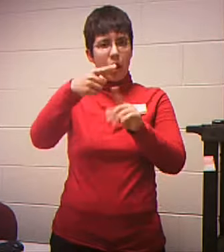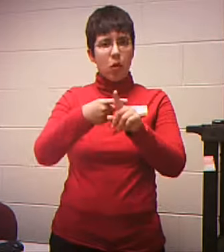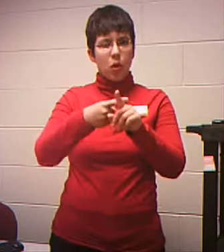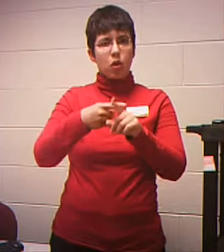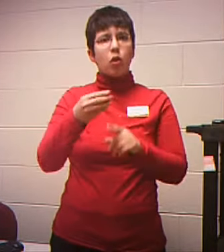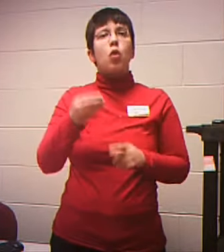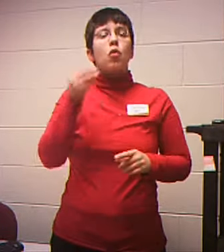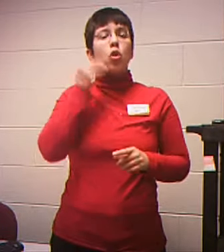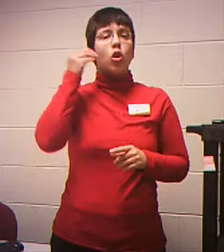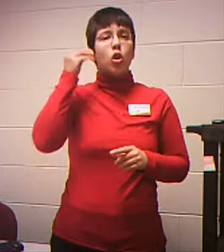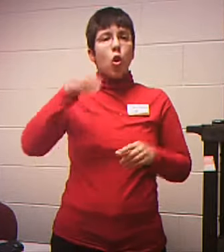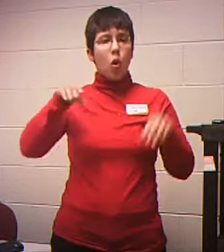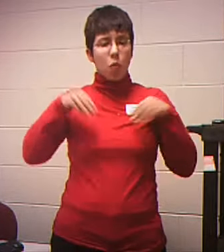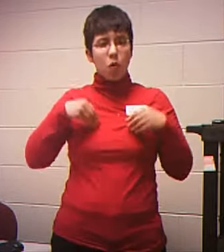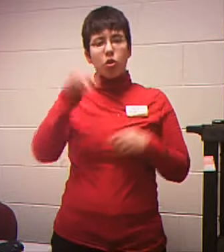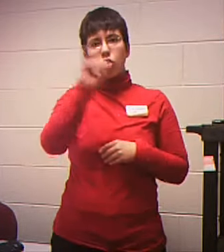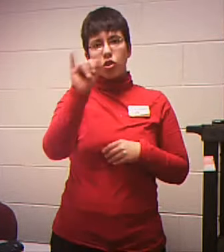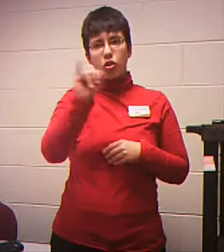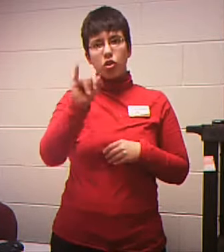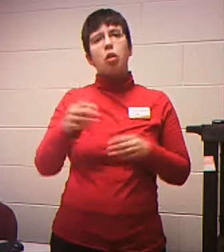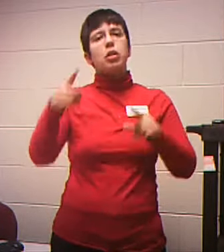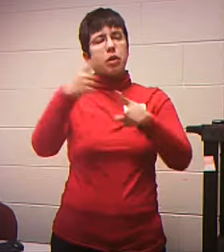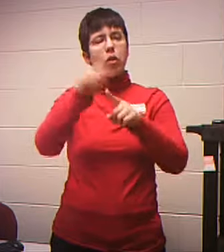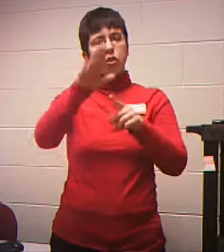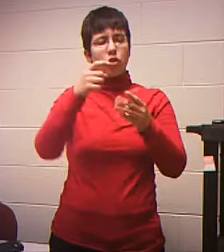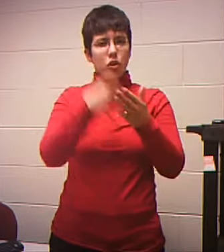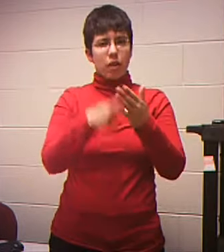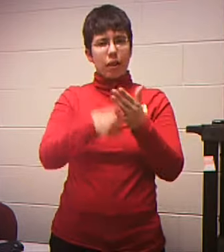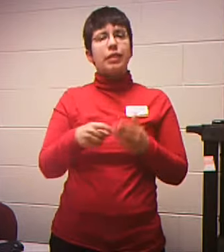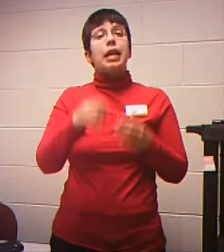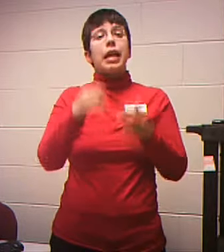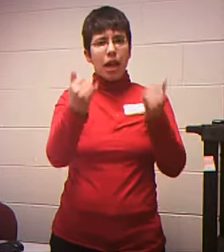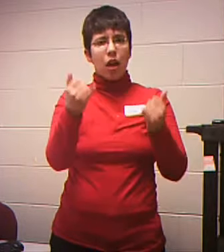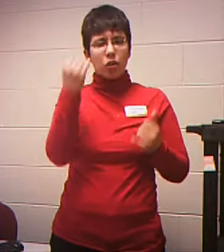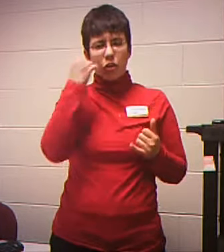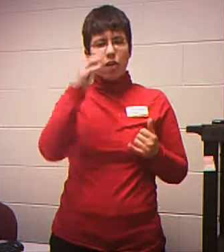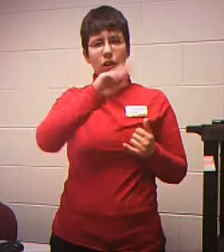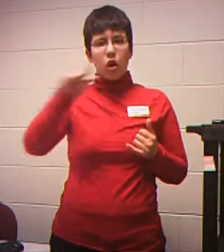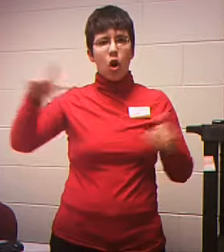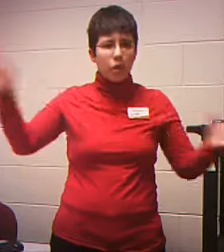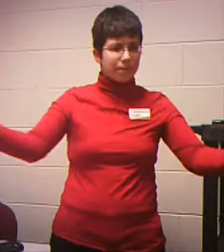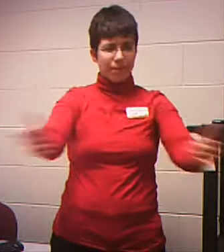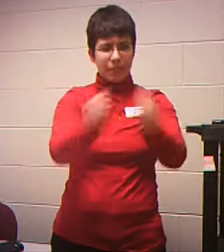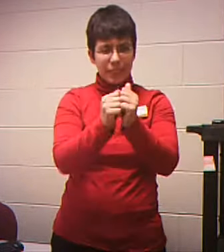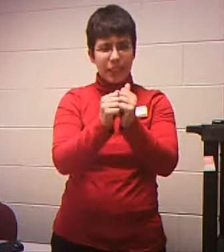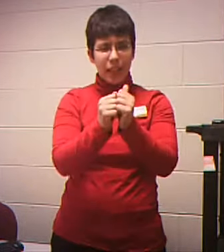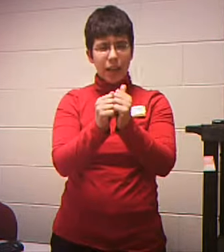have It all Lumped Together Then you Can put The principal And interest Here and Then put Your escrow Payment In one Of these